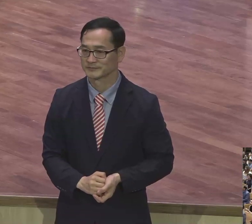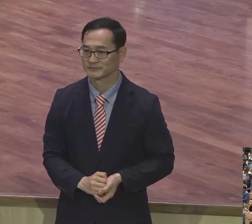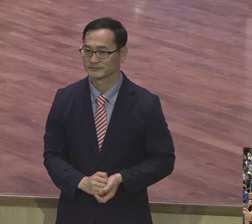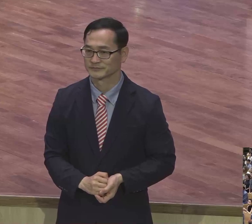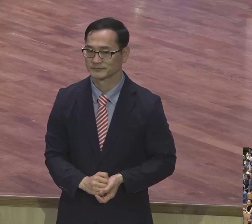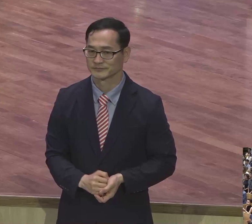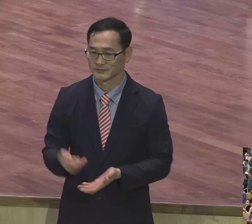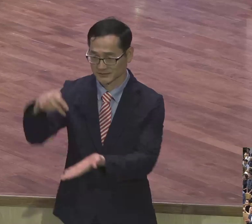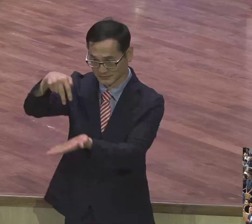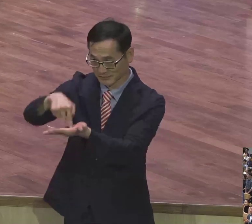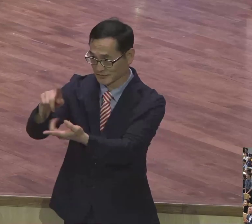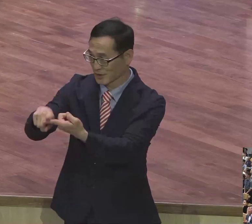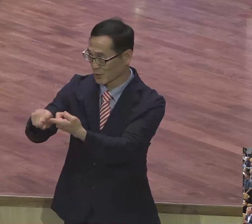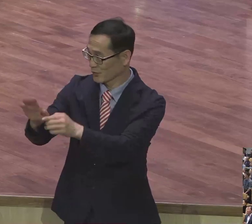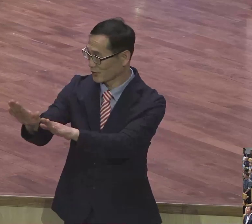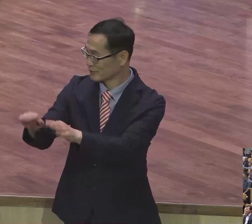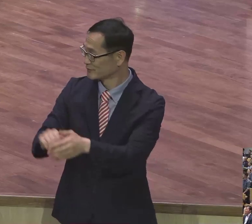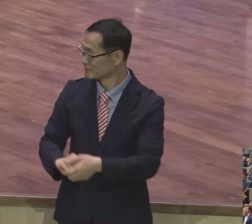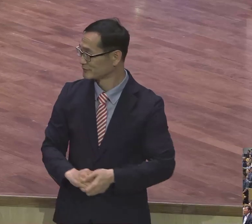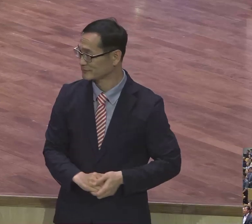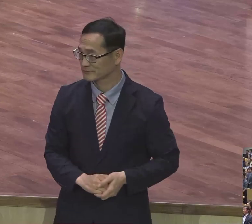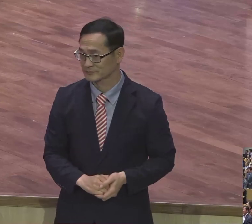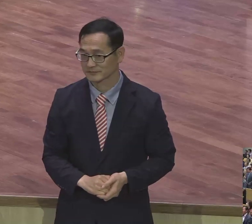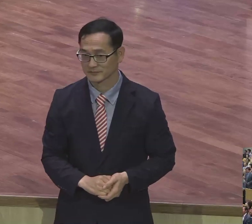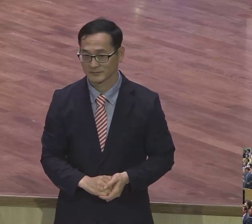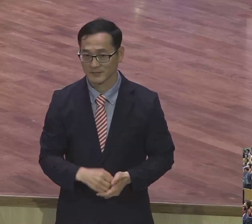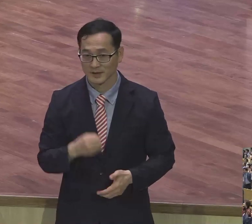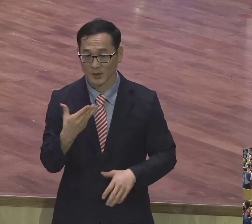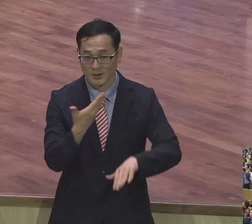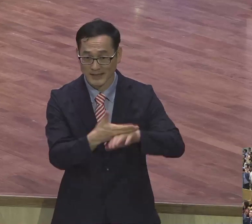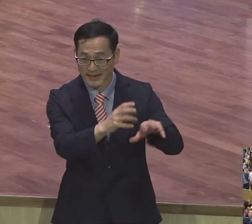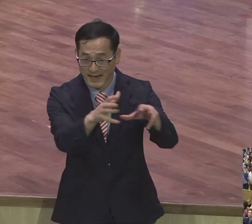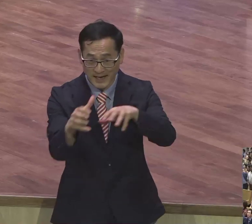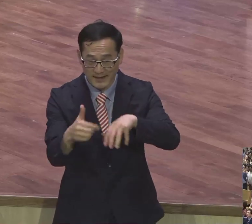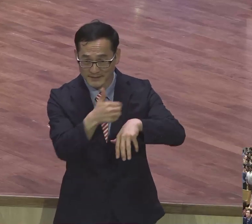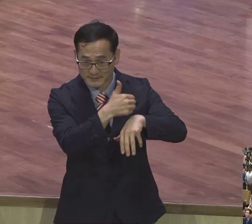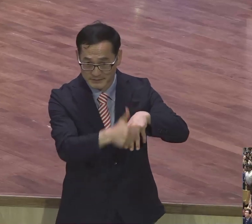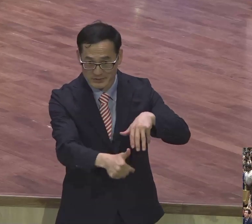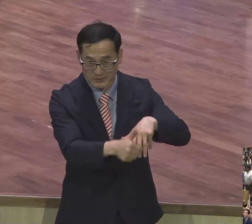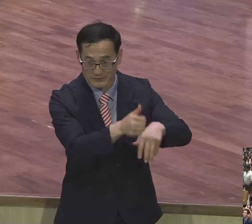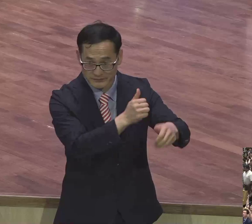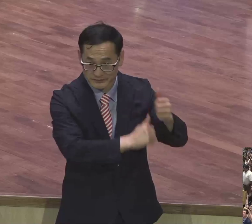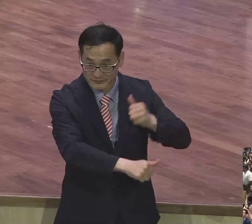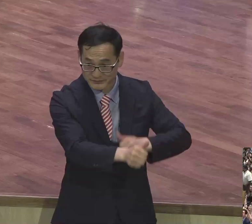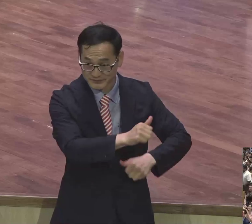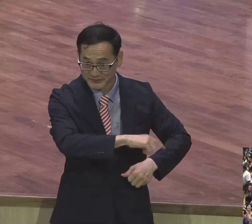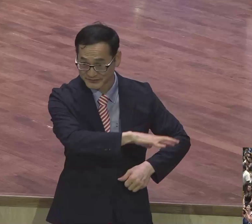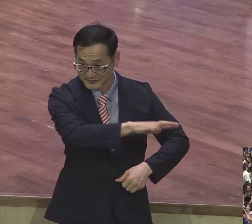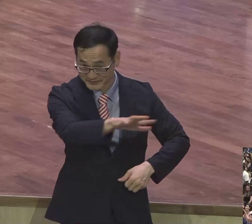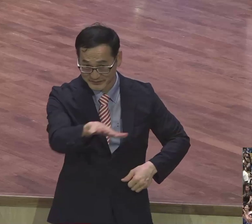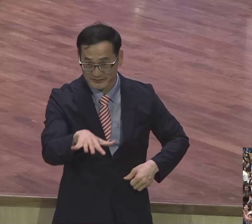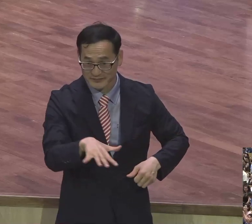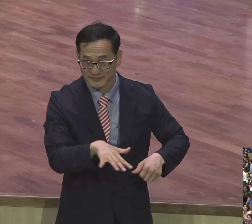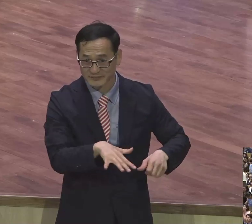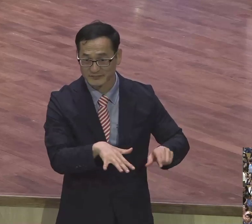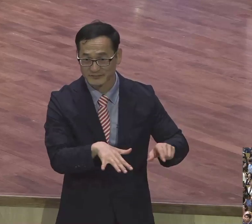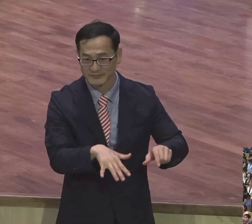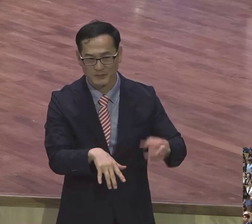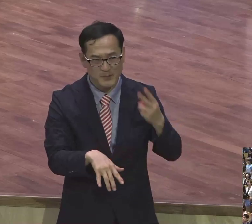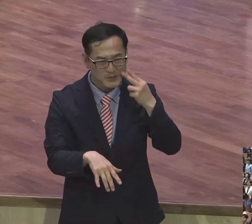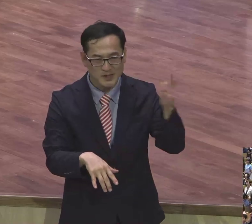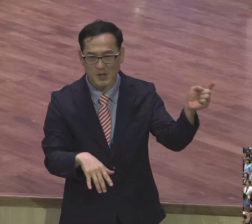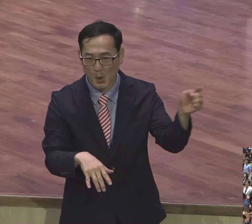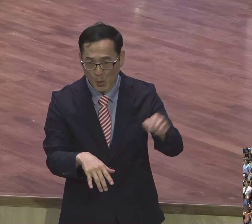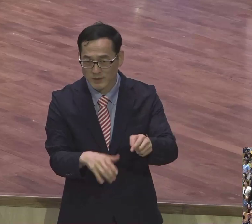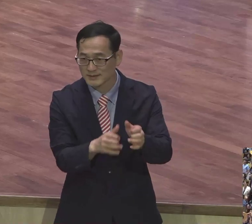지금 다민족들이 말이죠. 우리 교회에 지금 다민족들이 지금 와있어요. 저기 보면요. 미국에서